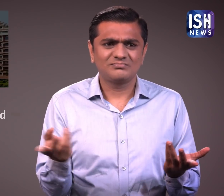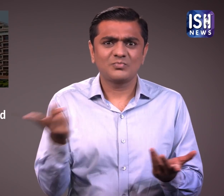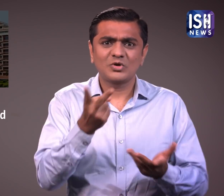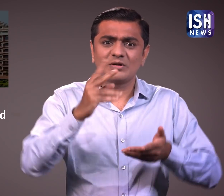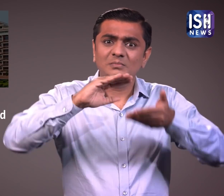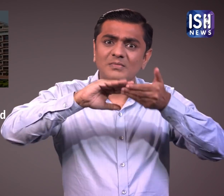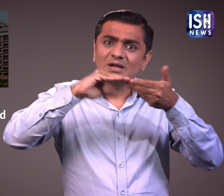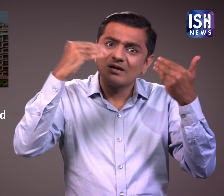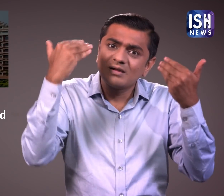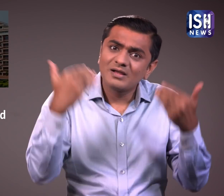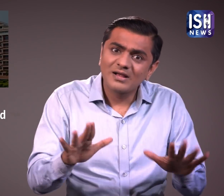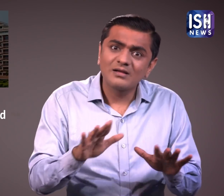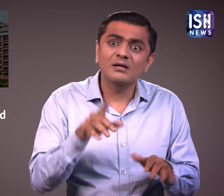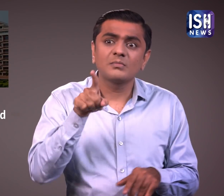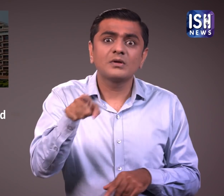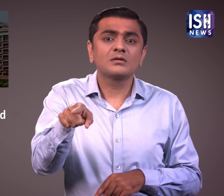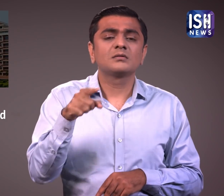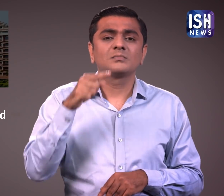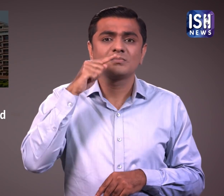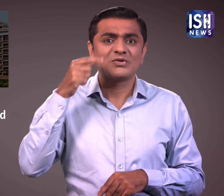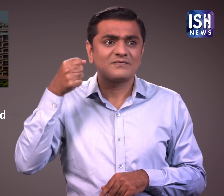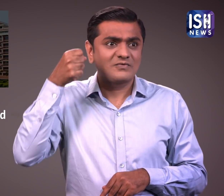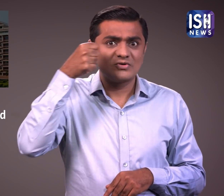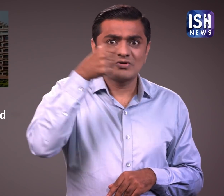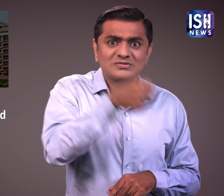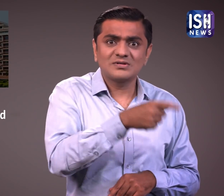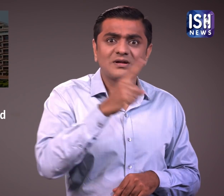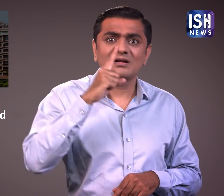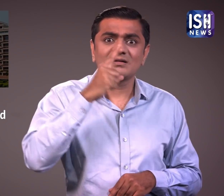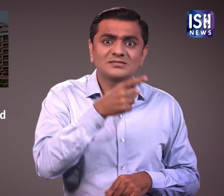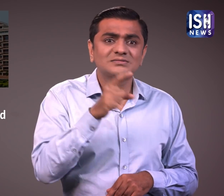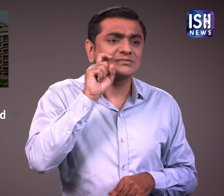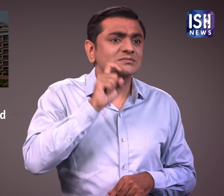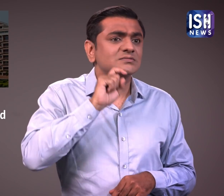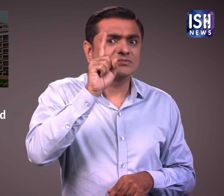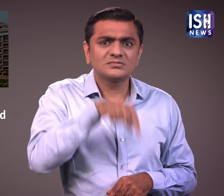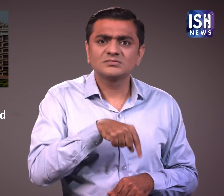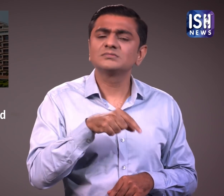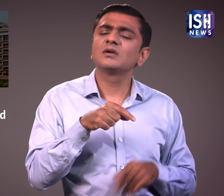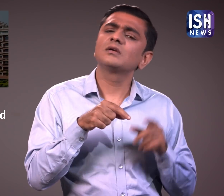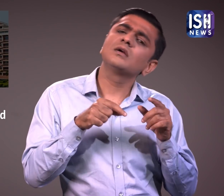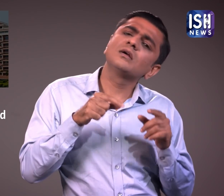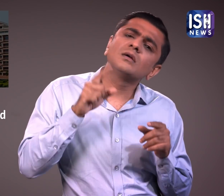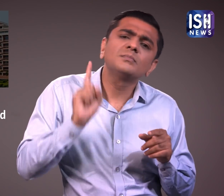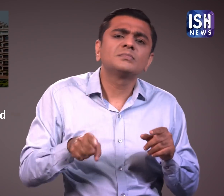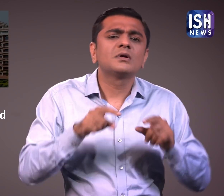अगर पती अपनी पत्नी को यौन संबंद बनाने के लिए मजबूर करते है तो यह वैवाहिक बलातकार है